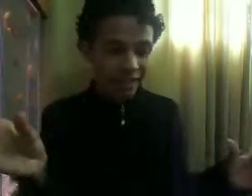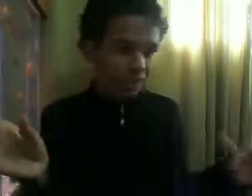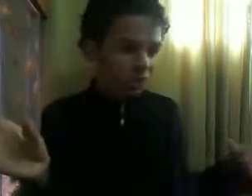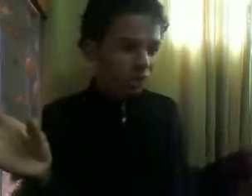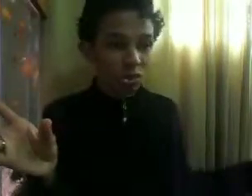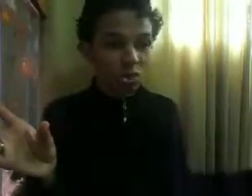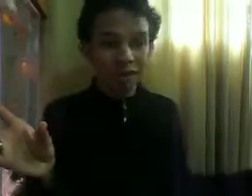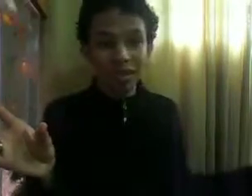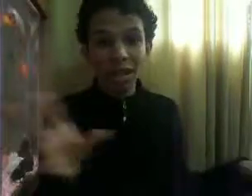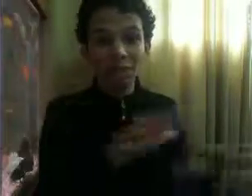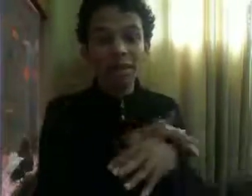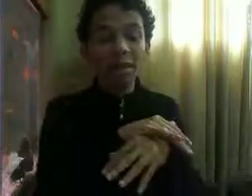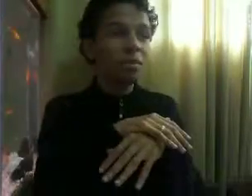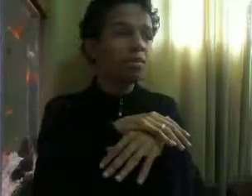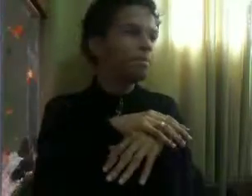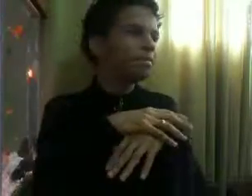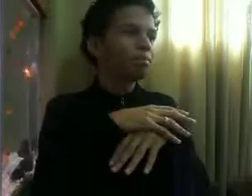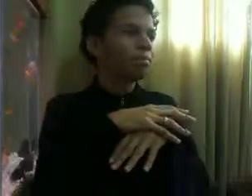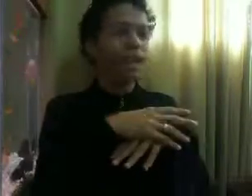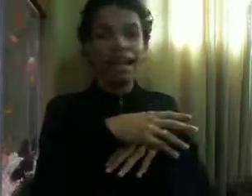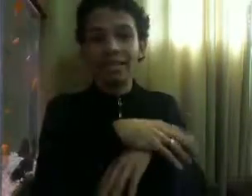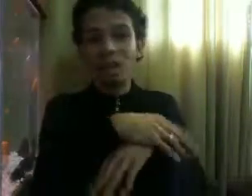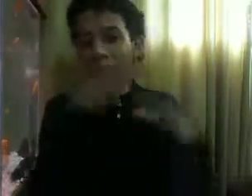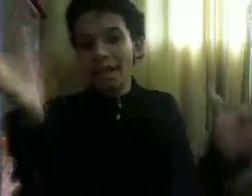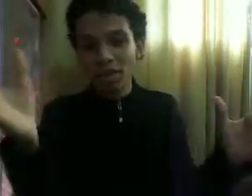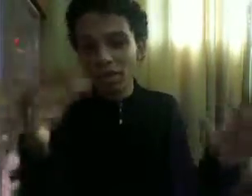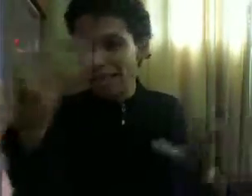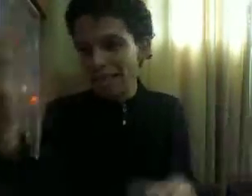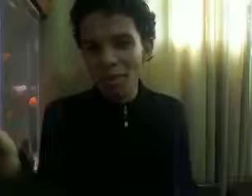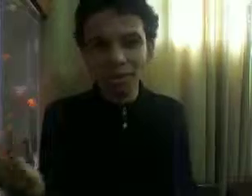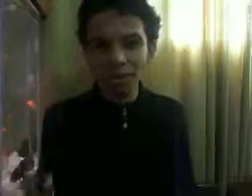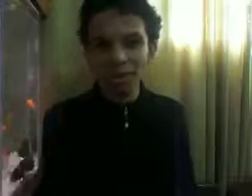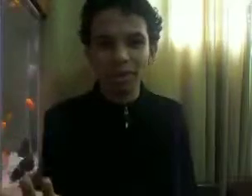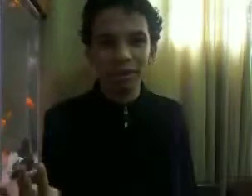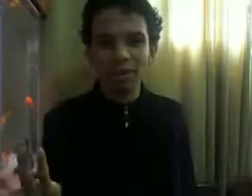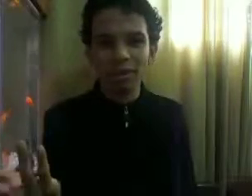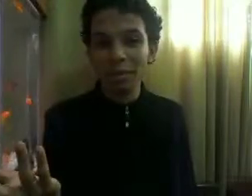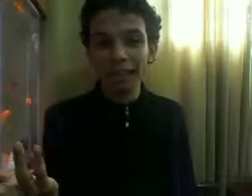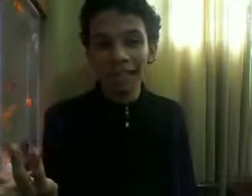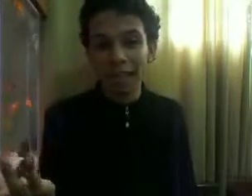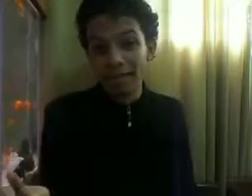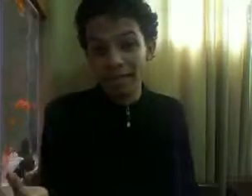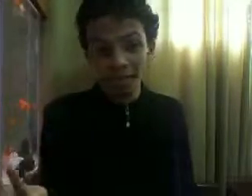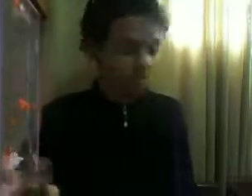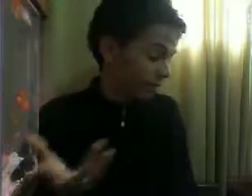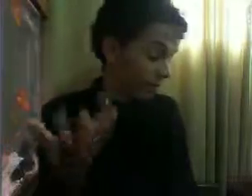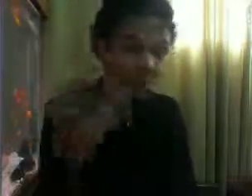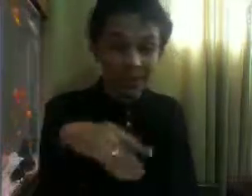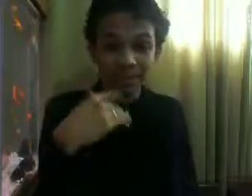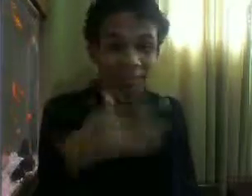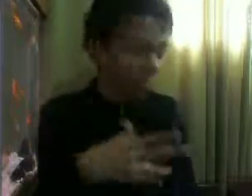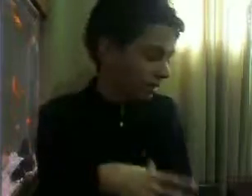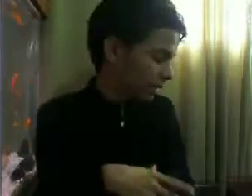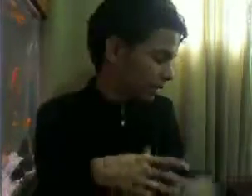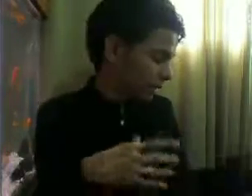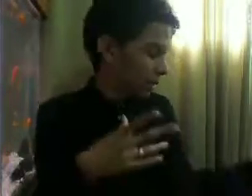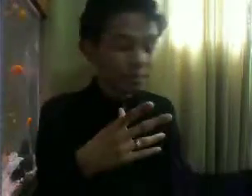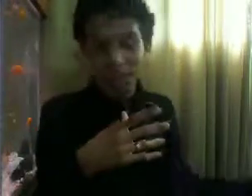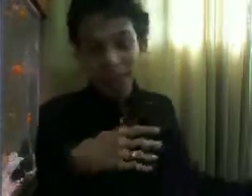No livro não Tem sei lá Cinquenta histórias Enquanto no filme Tem três Sabe Então Por